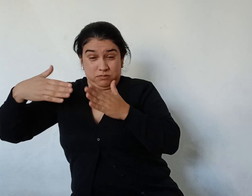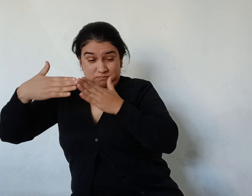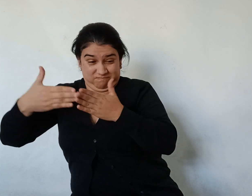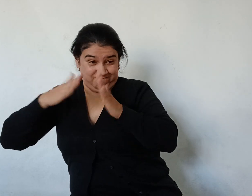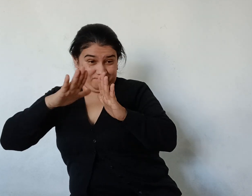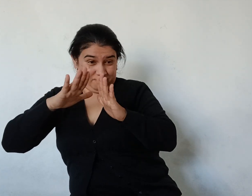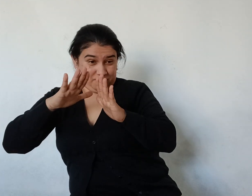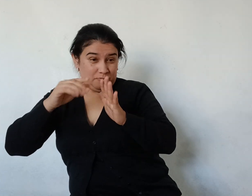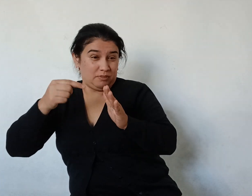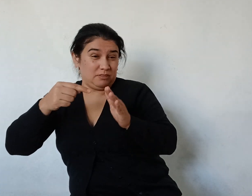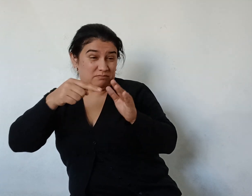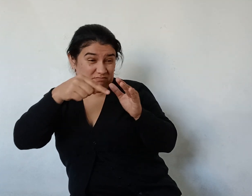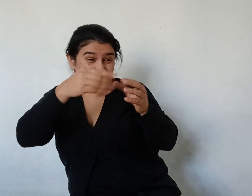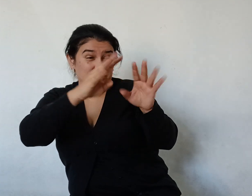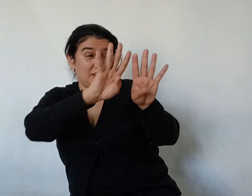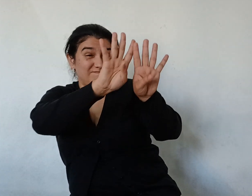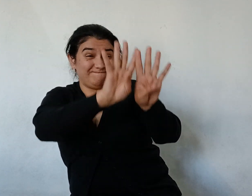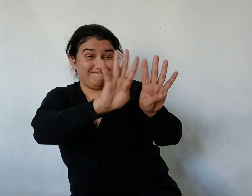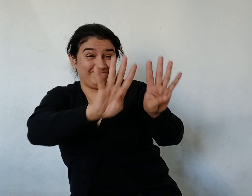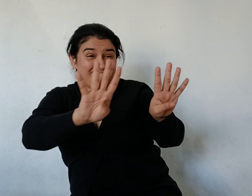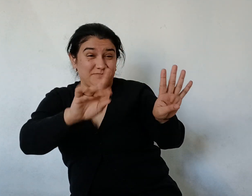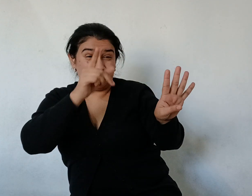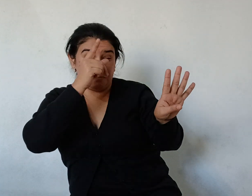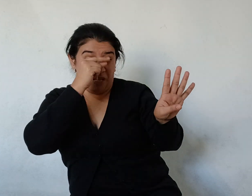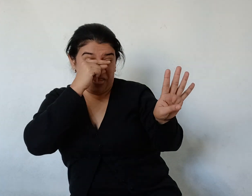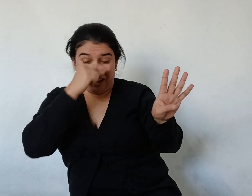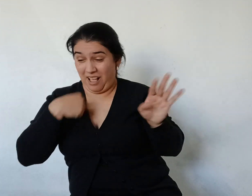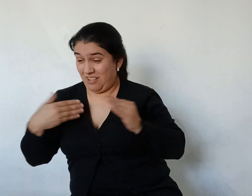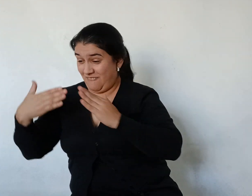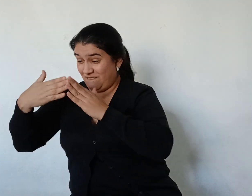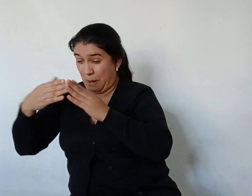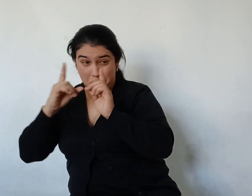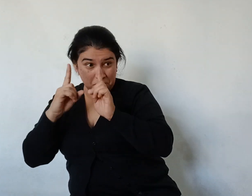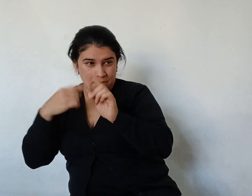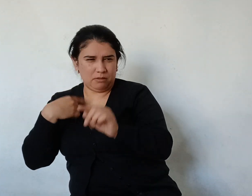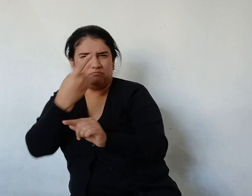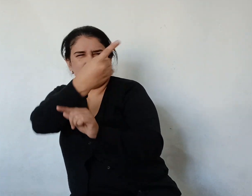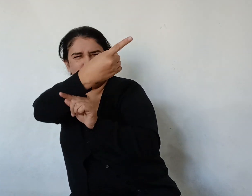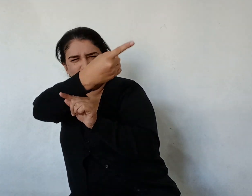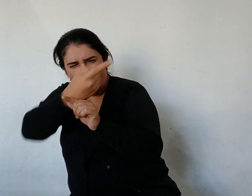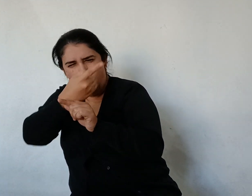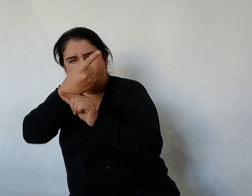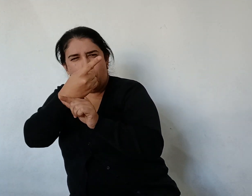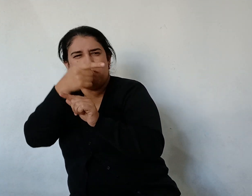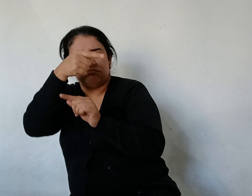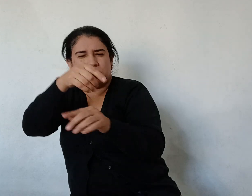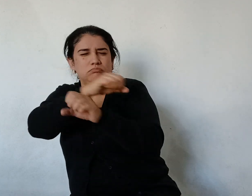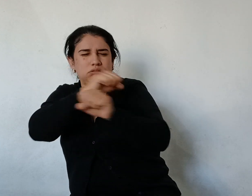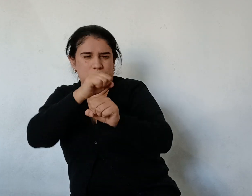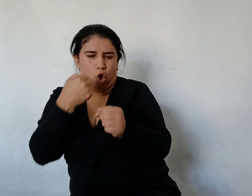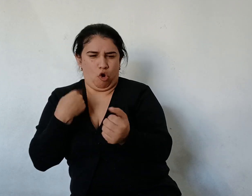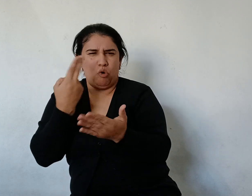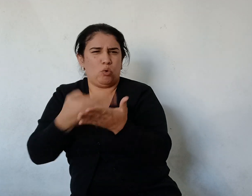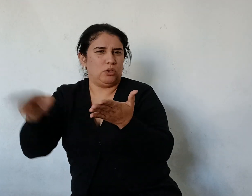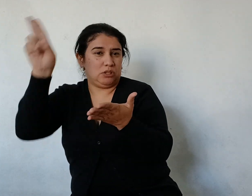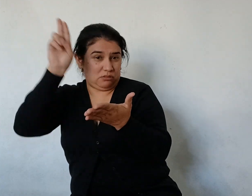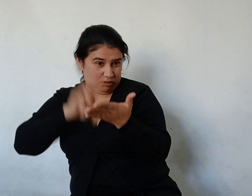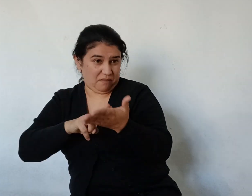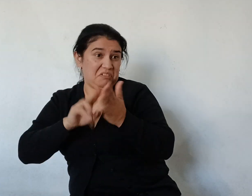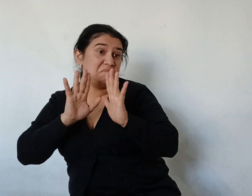Este dique Y para que no quieran Hacer otro Los vamos a deshacer Después a ustedes A cañonazos No va a quedar Ni uno solo vivo